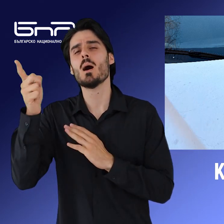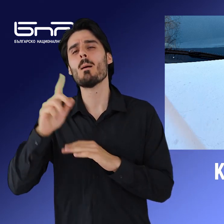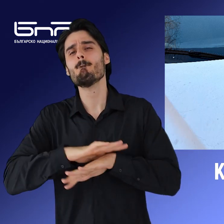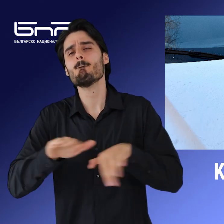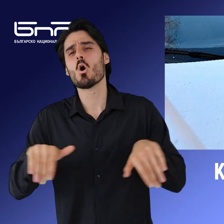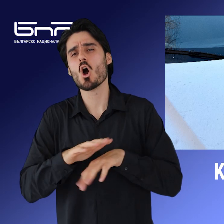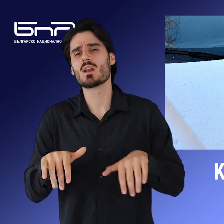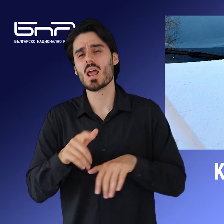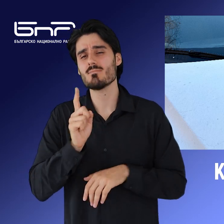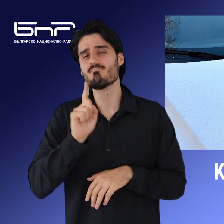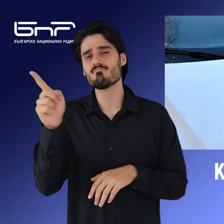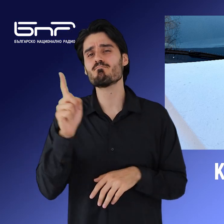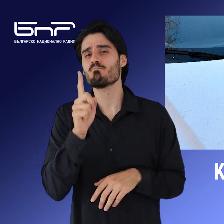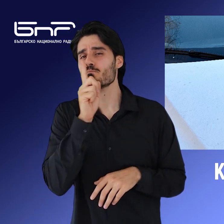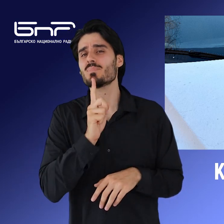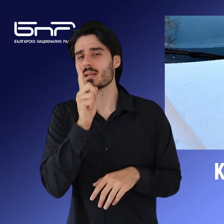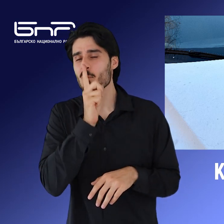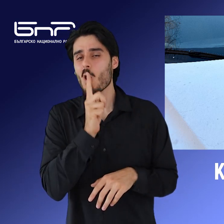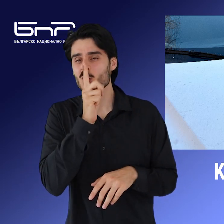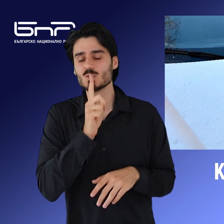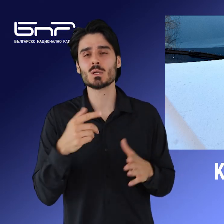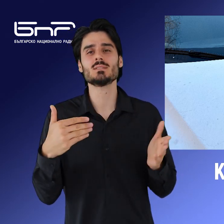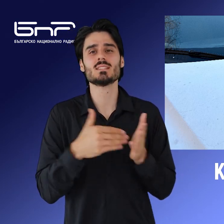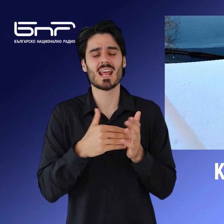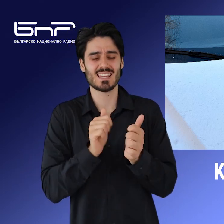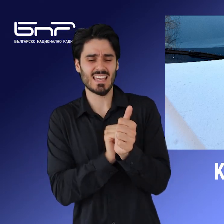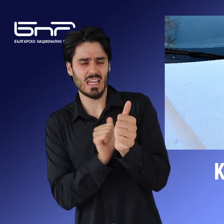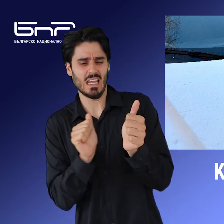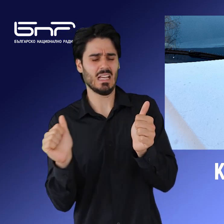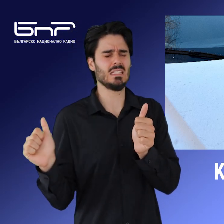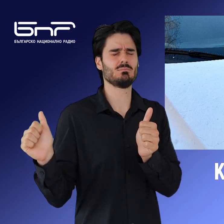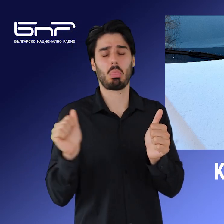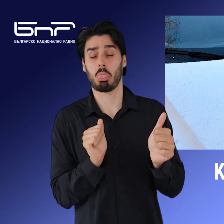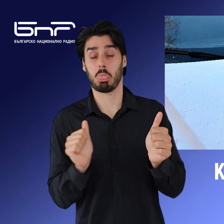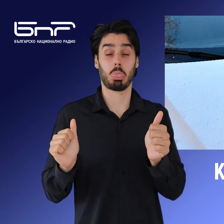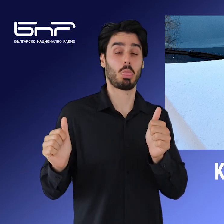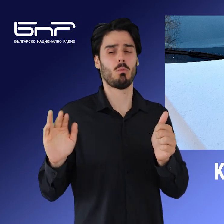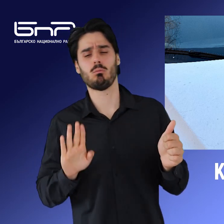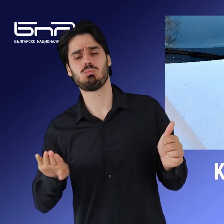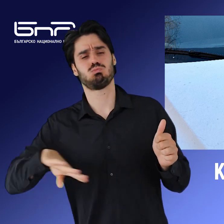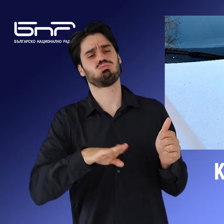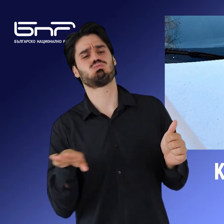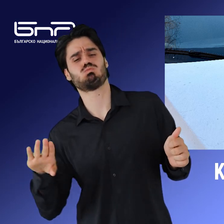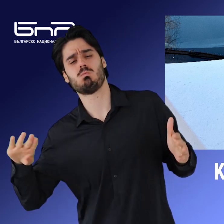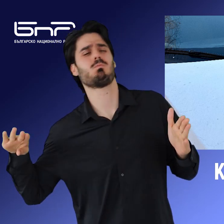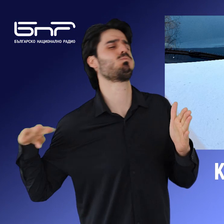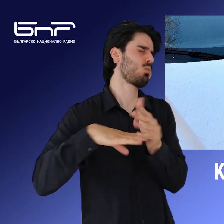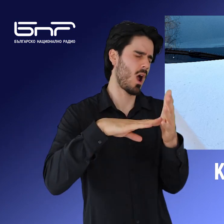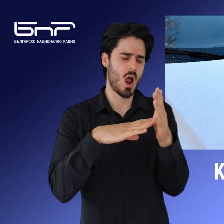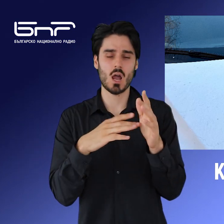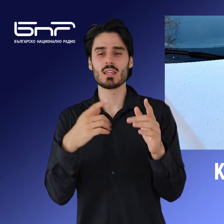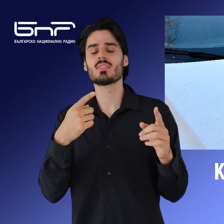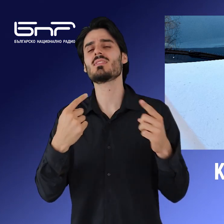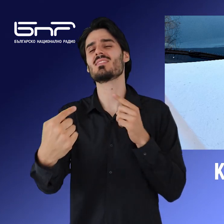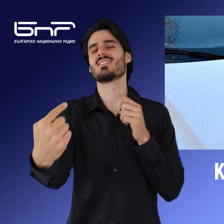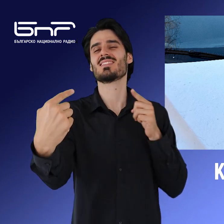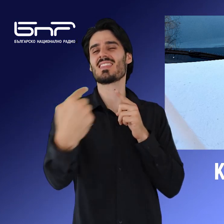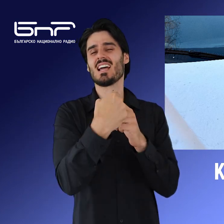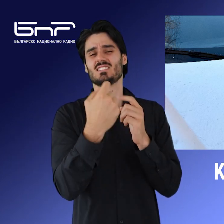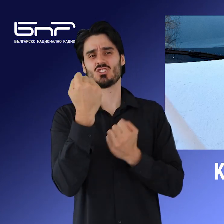Инцидентът е станал тази сутрин вследствие на рисково изпреварване на мокра настилка. Лек автомобил се е блъсна от Челнов на срещно движеща се кола.